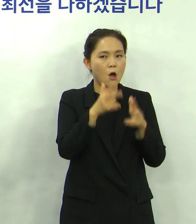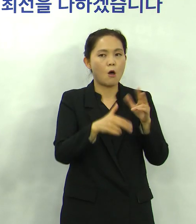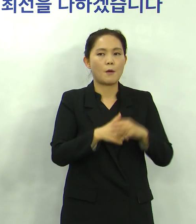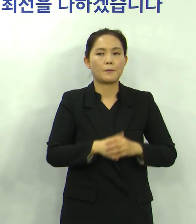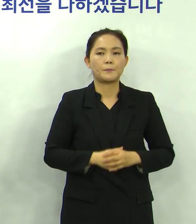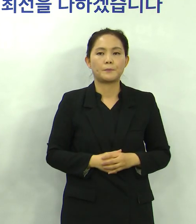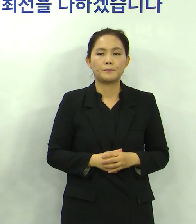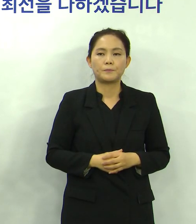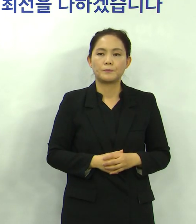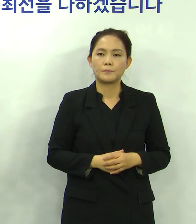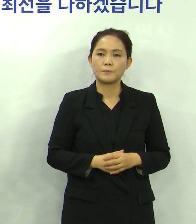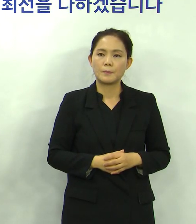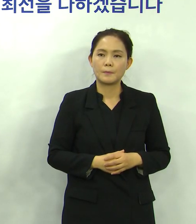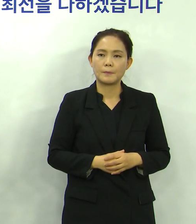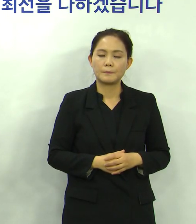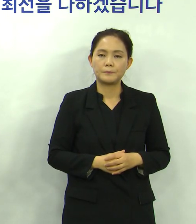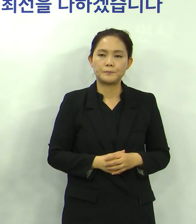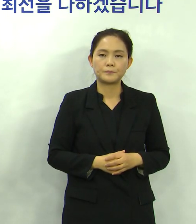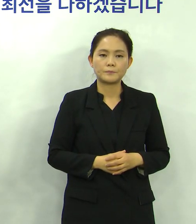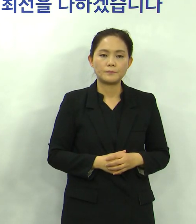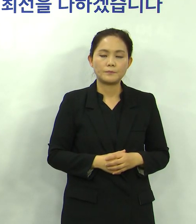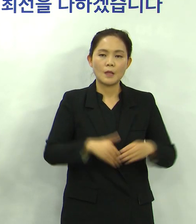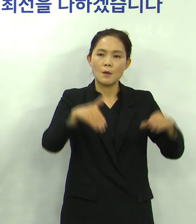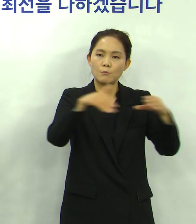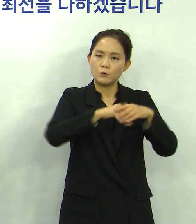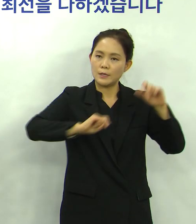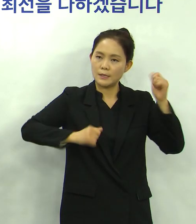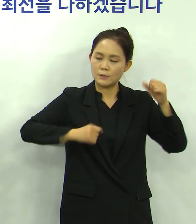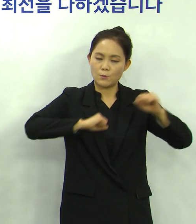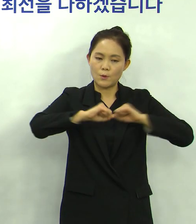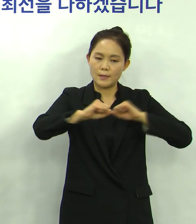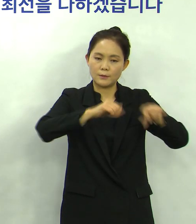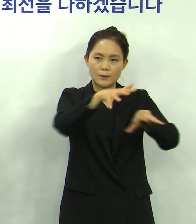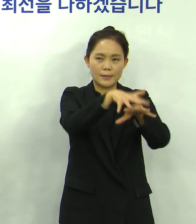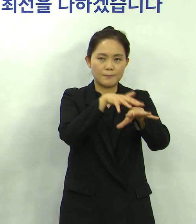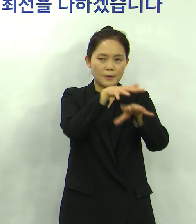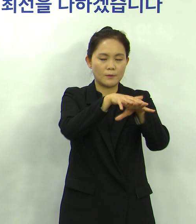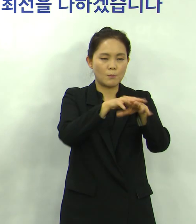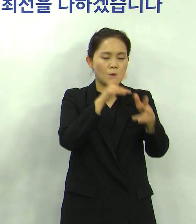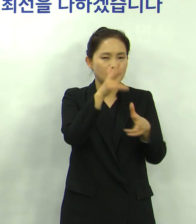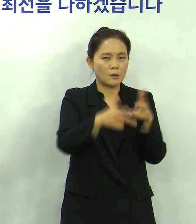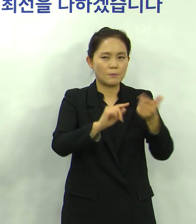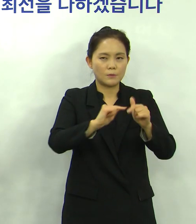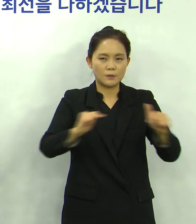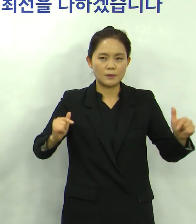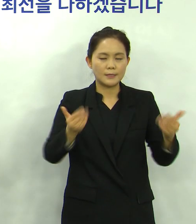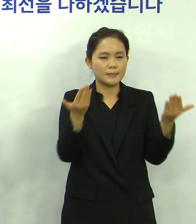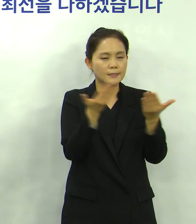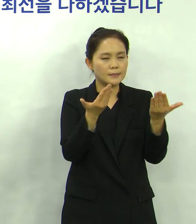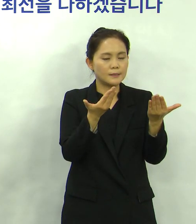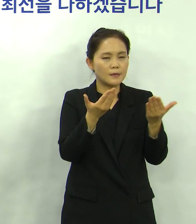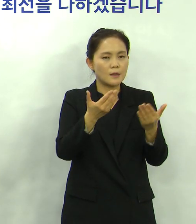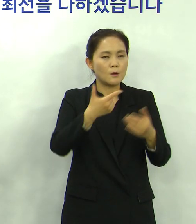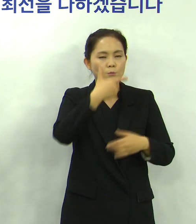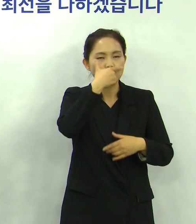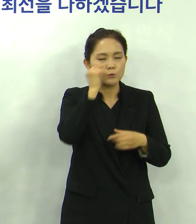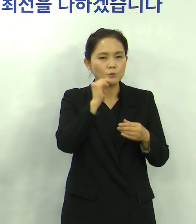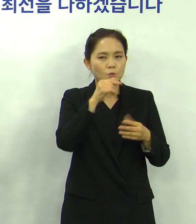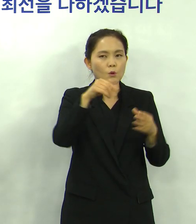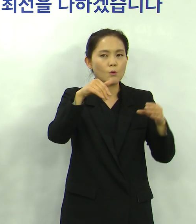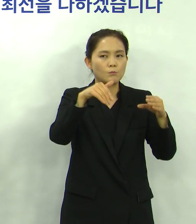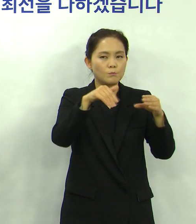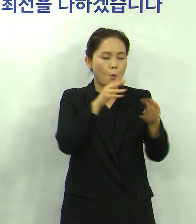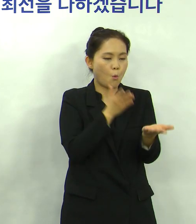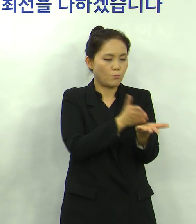데이터베이스 구축사업 문화예술활동 인프라 정비사업 등 일손이 부족한 분야를 중심으로